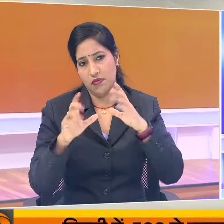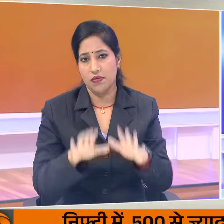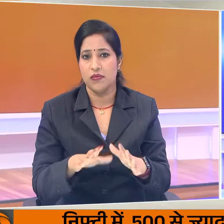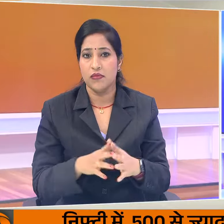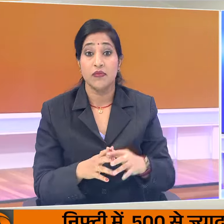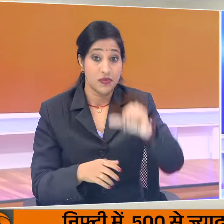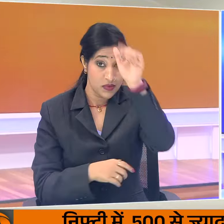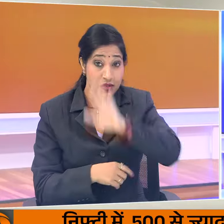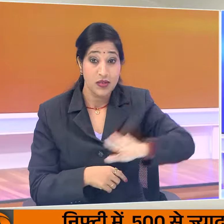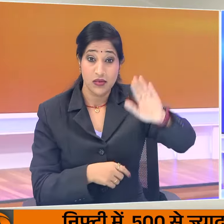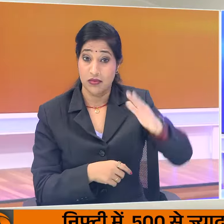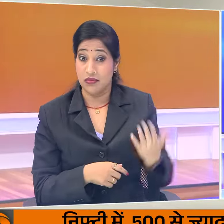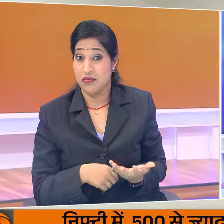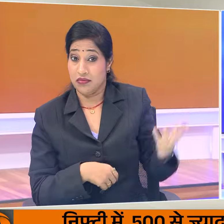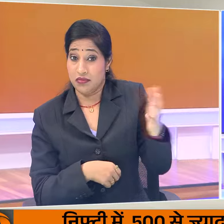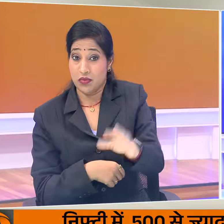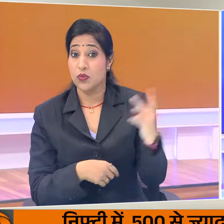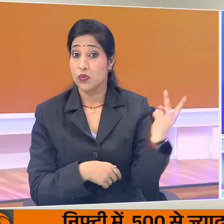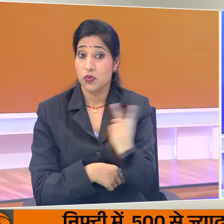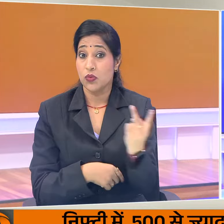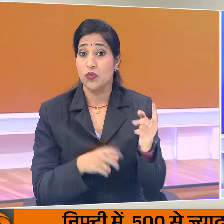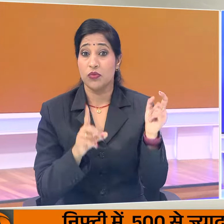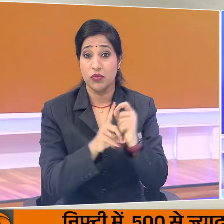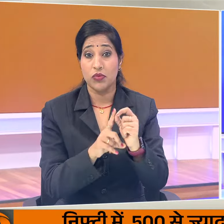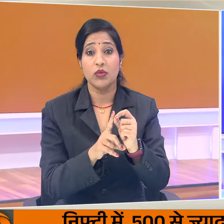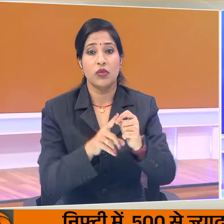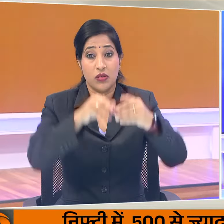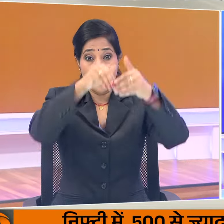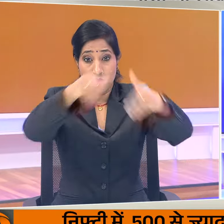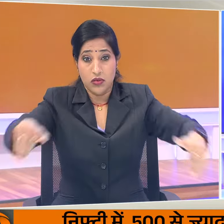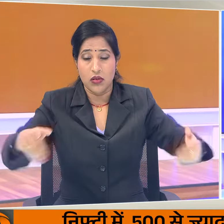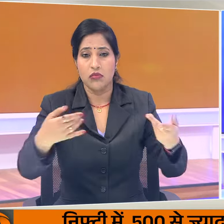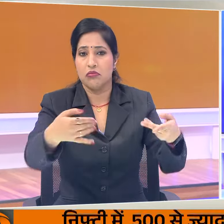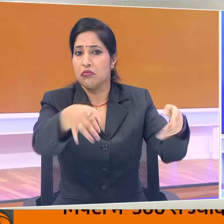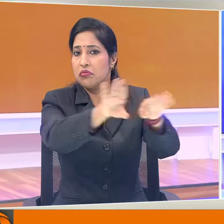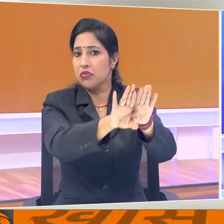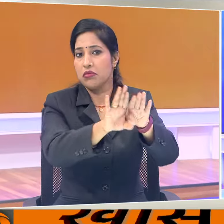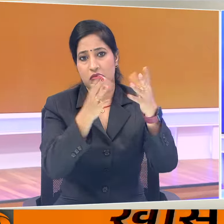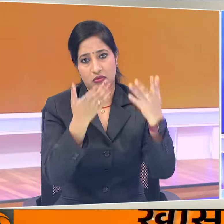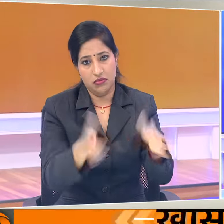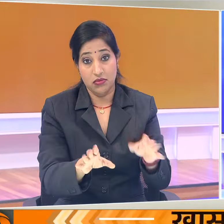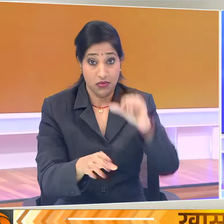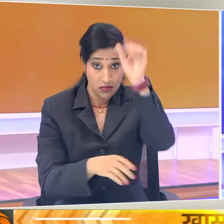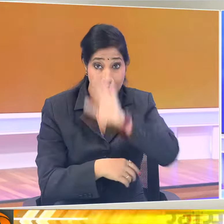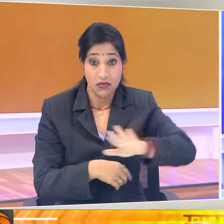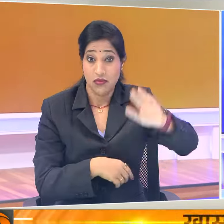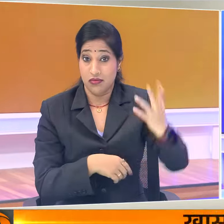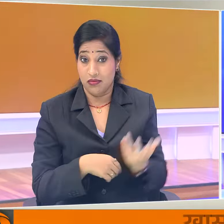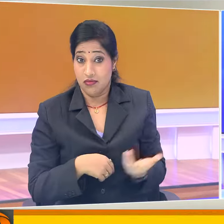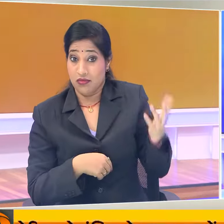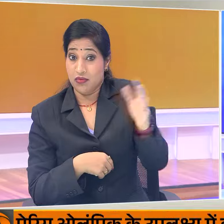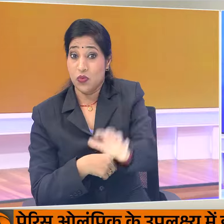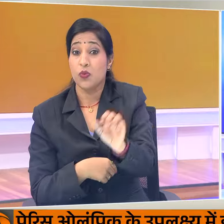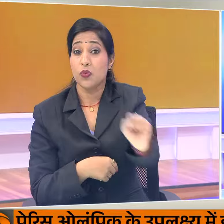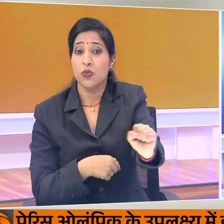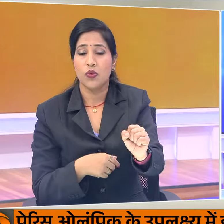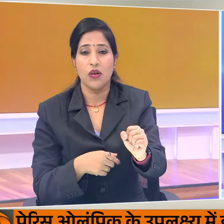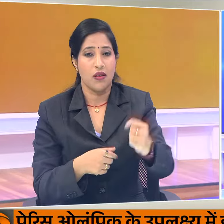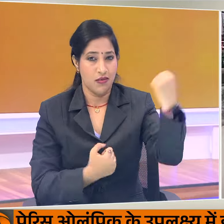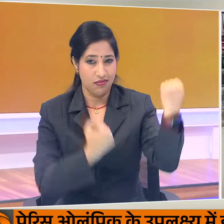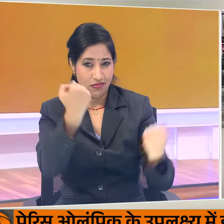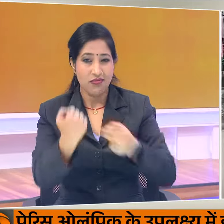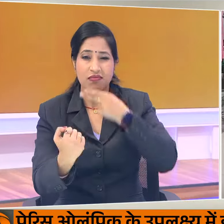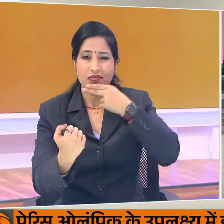और भारत बांगलादेश पेट्रापोल सीमा को बंद कर दिया गया है। भारत से बांगलादेश गए सभी ट्रक